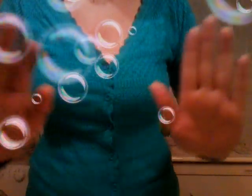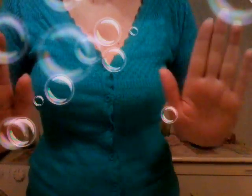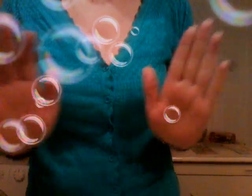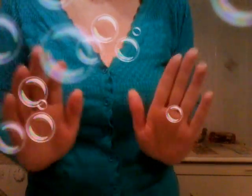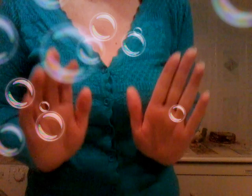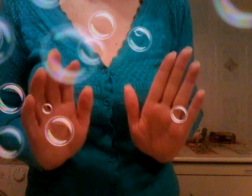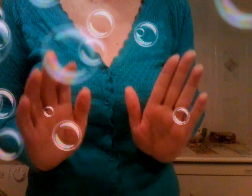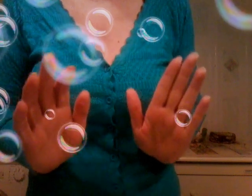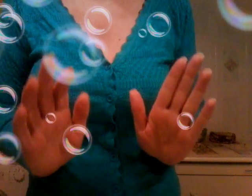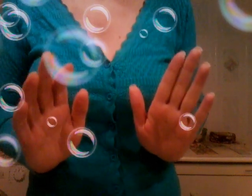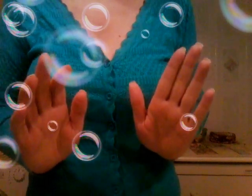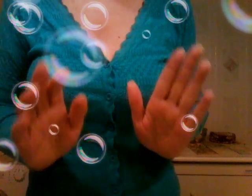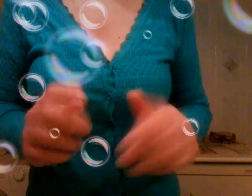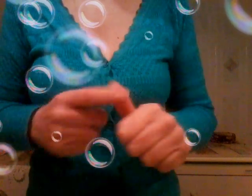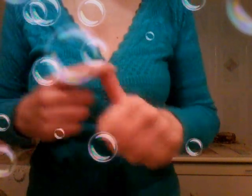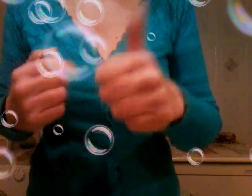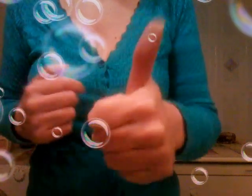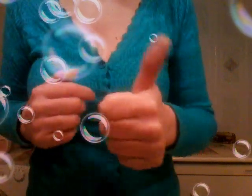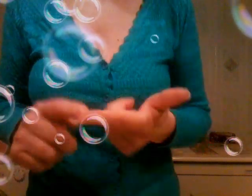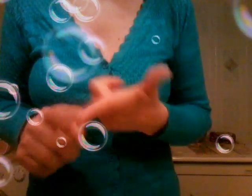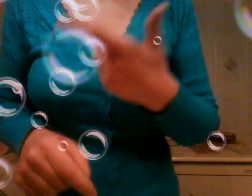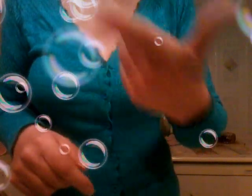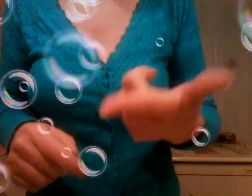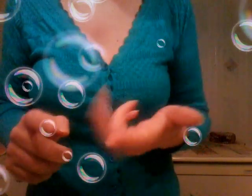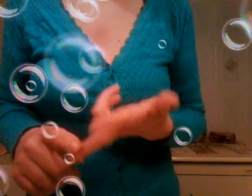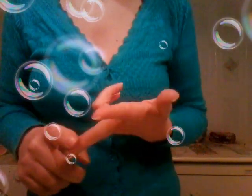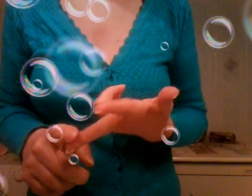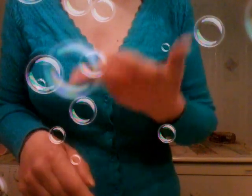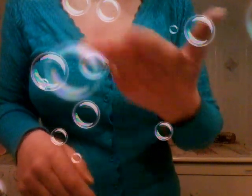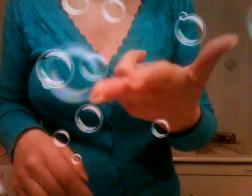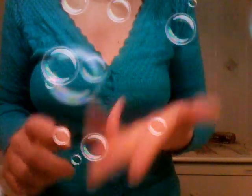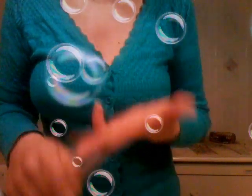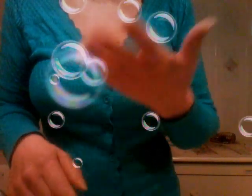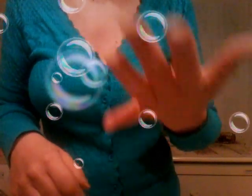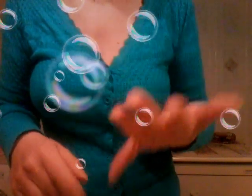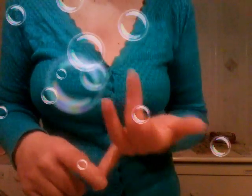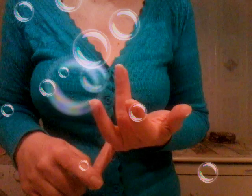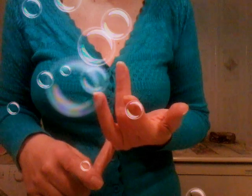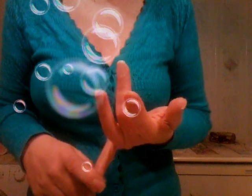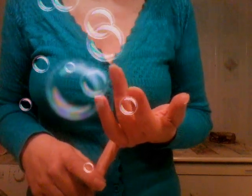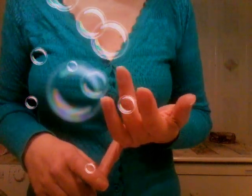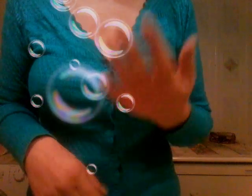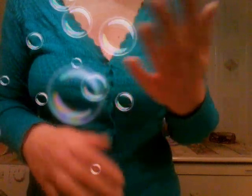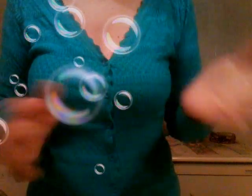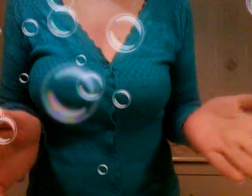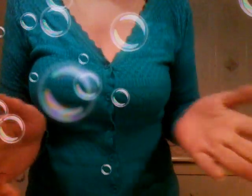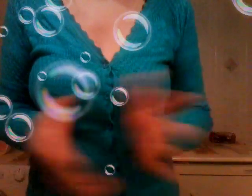dovevo fare ho messo al mondo due figli mi sono sposata ho fatto la mamma ho fatto la moglie ho patito